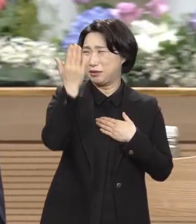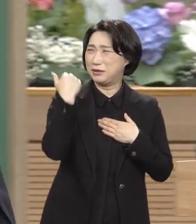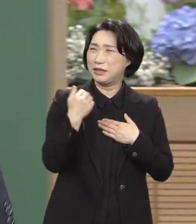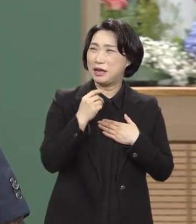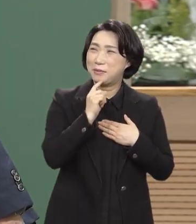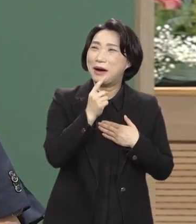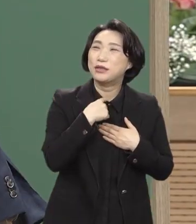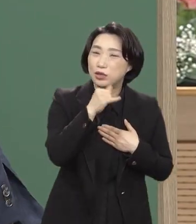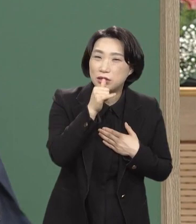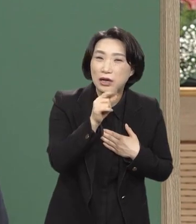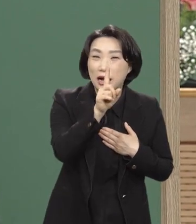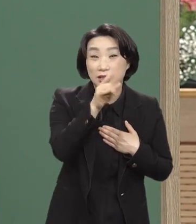역사하는 섭리.